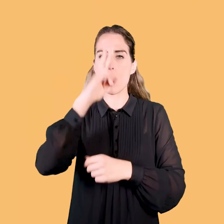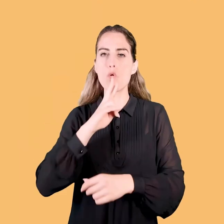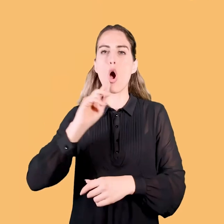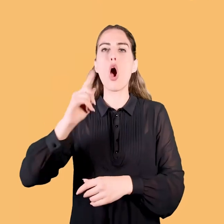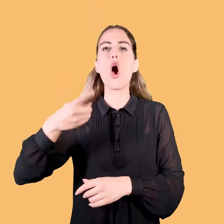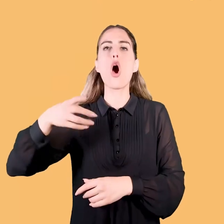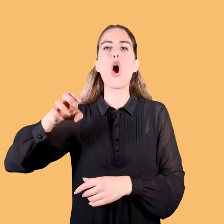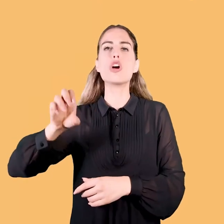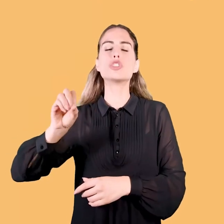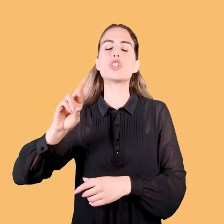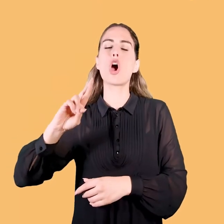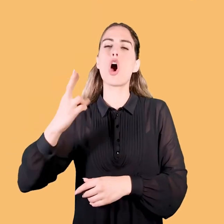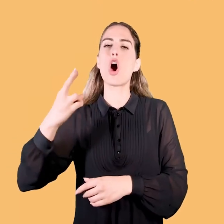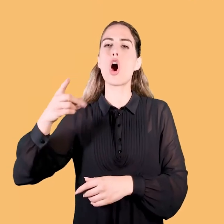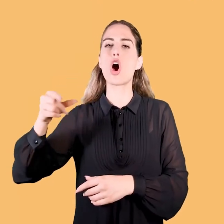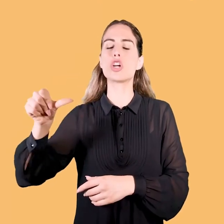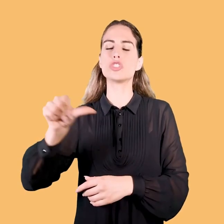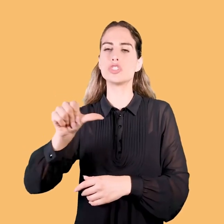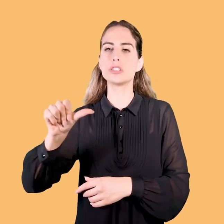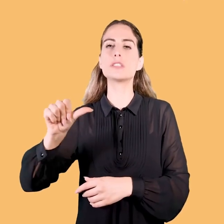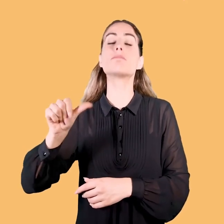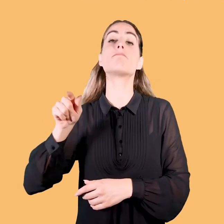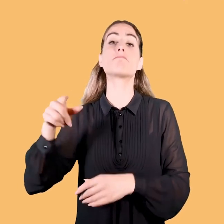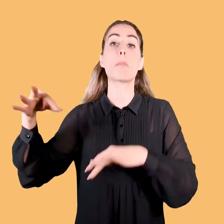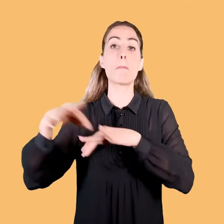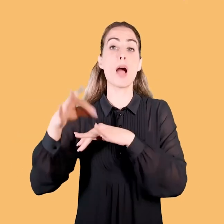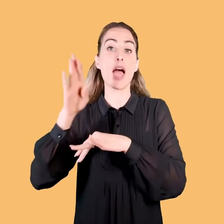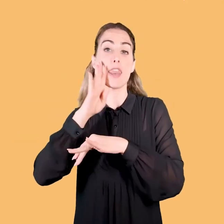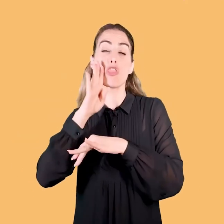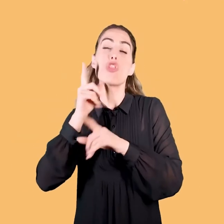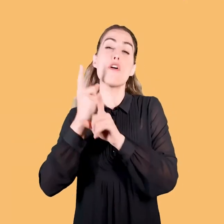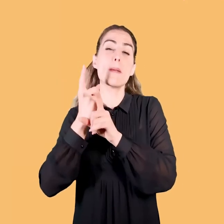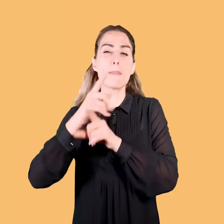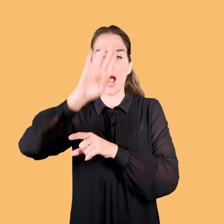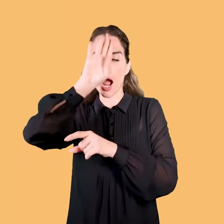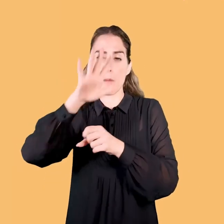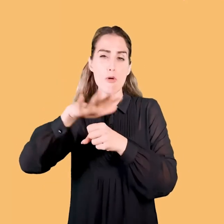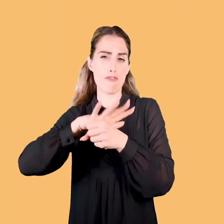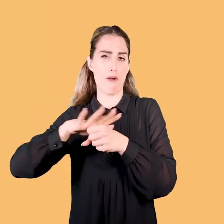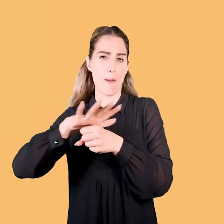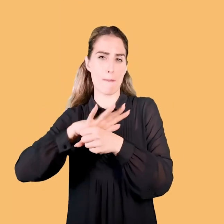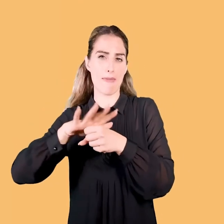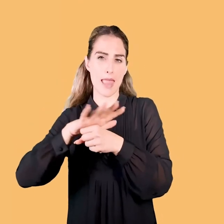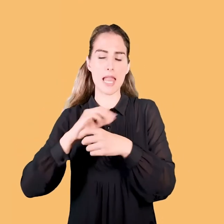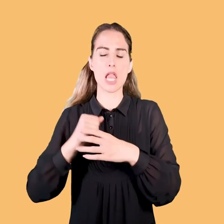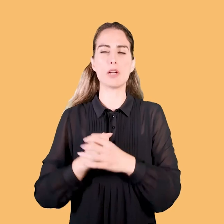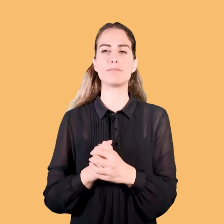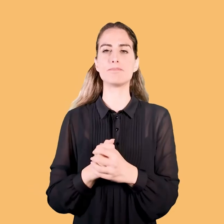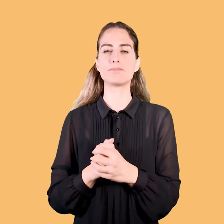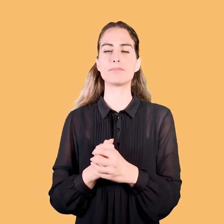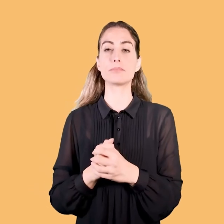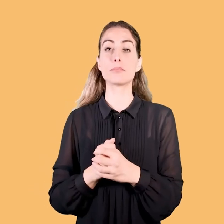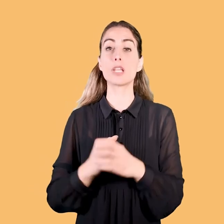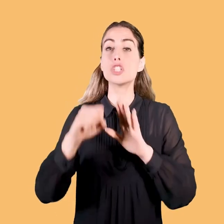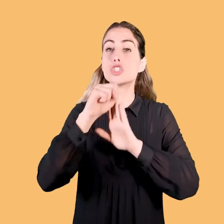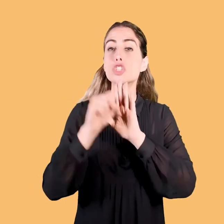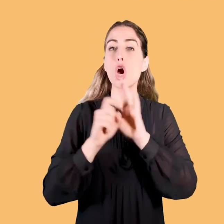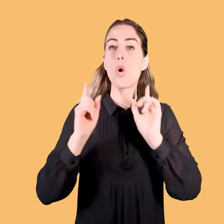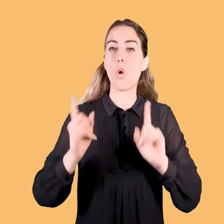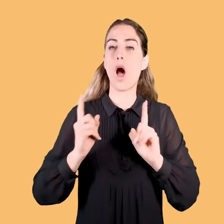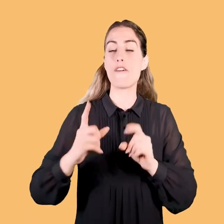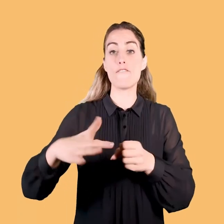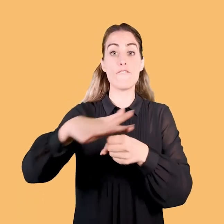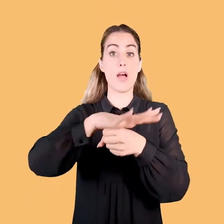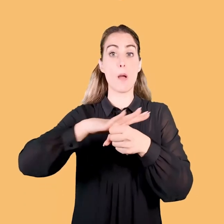ruolo di George, cioè il marito, dovrebbe essere il capofamiglia di questa casa. La storia è la